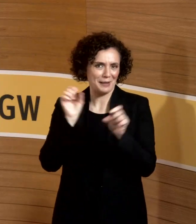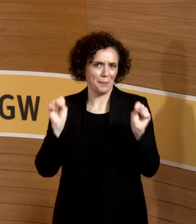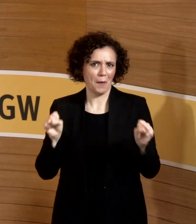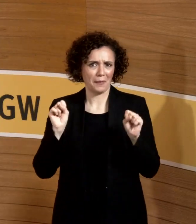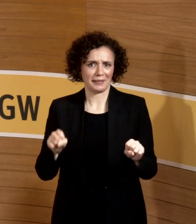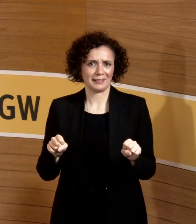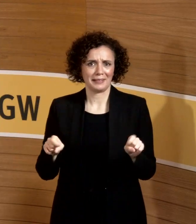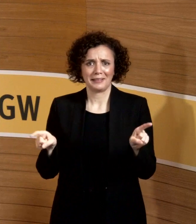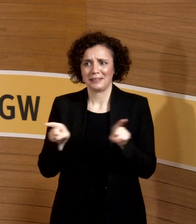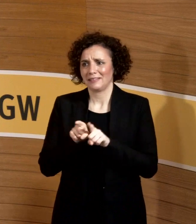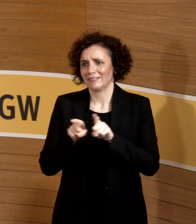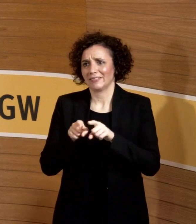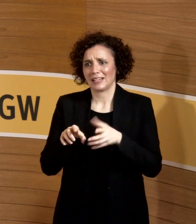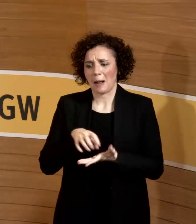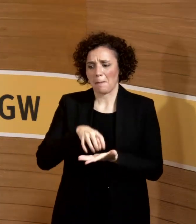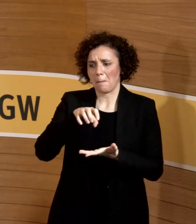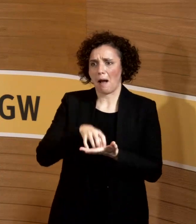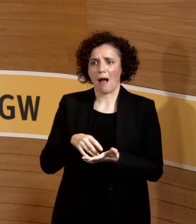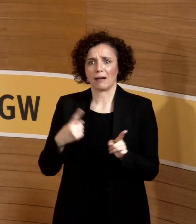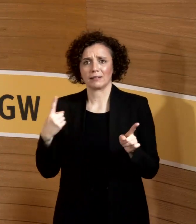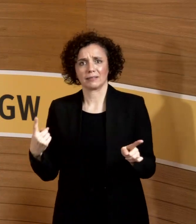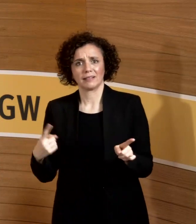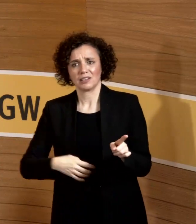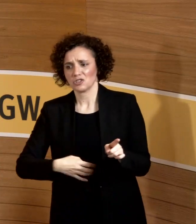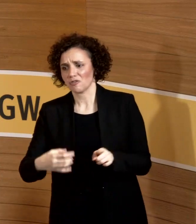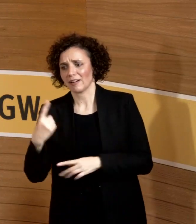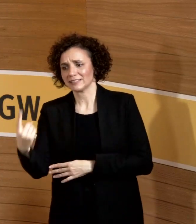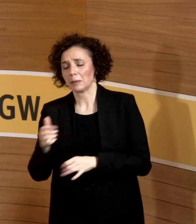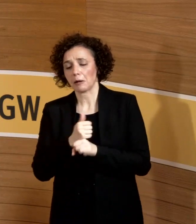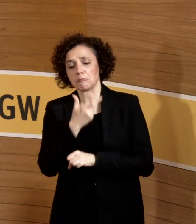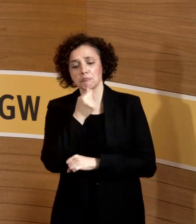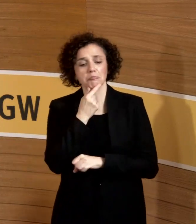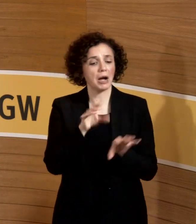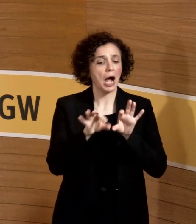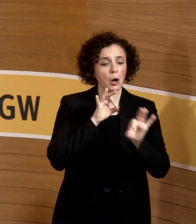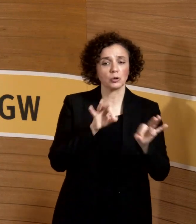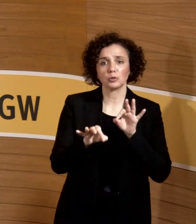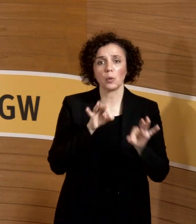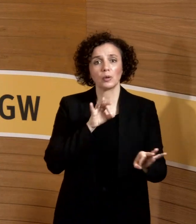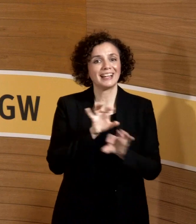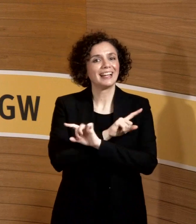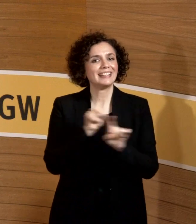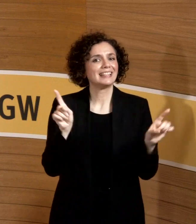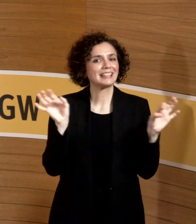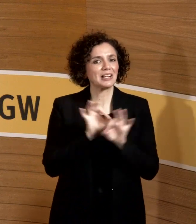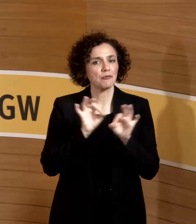wie auf dem Gemüsemarkt, dass ich die Schwangeren nun alles aussuchen kann. Wenn irgendwas nicht gefährlich ist und es gehört zum Berufsbild, sollte sie es eigentlich weitermachen. Aber